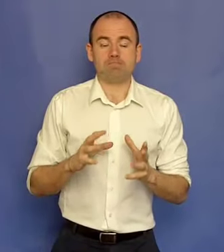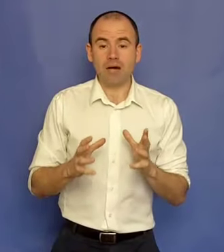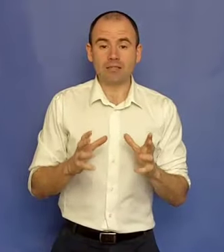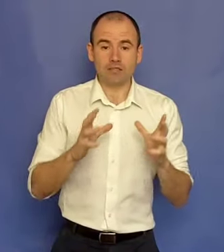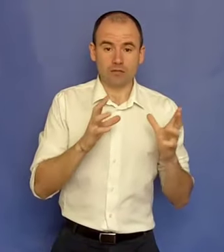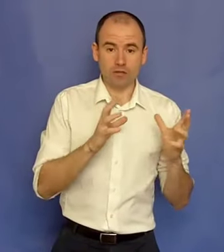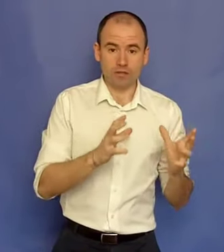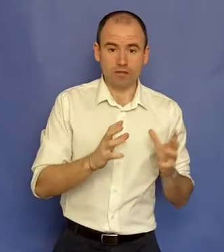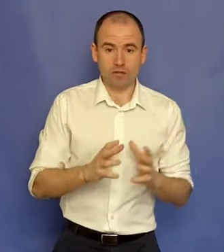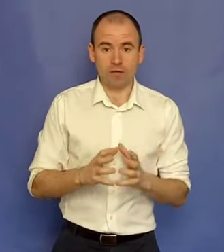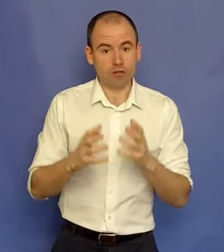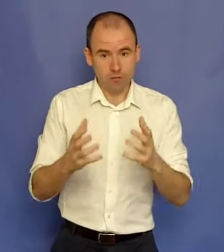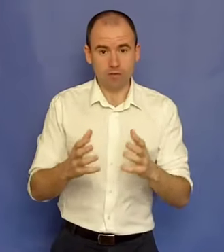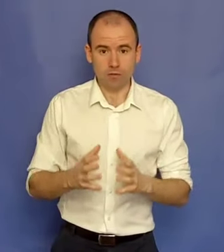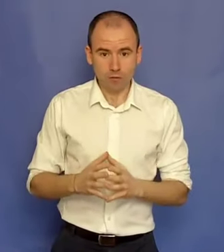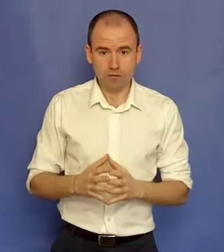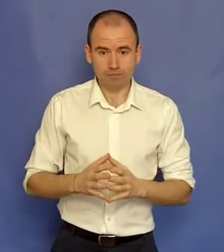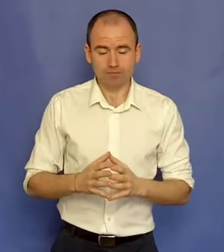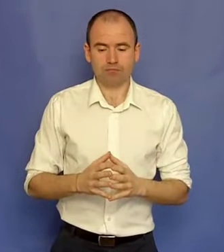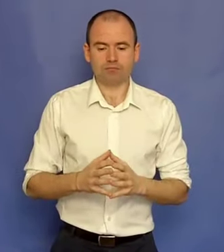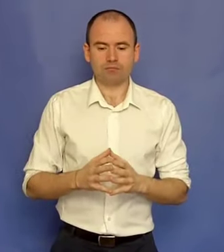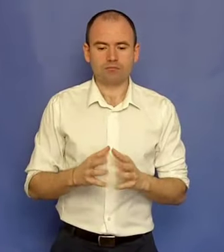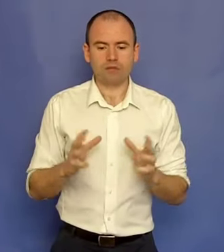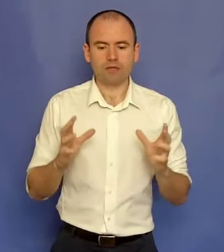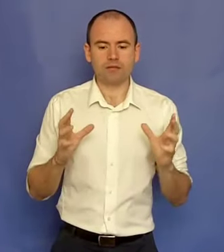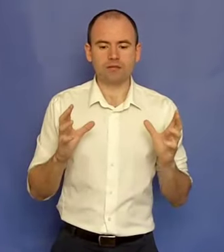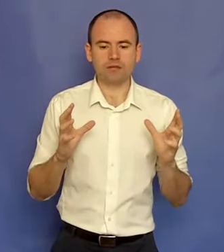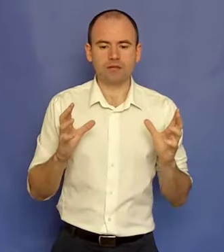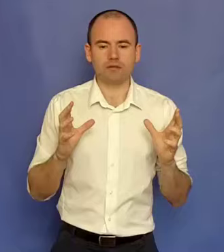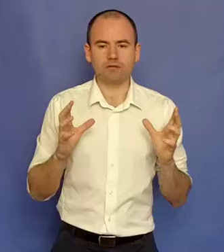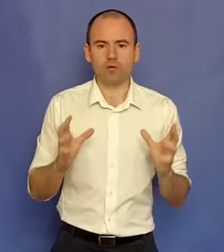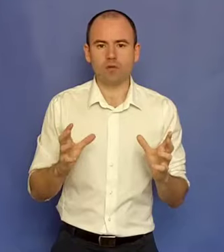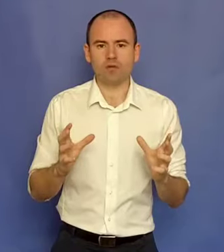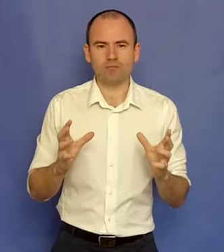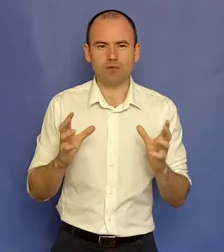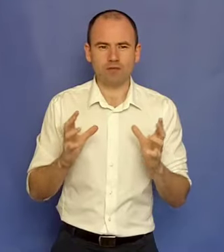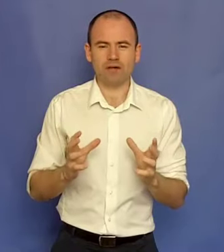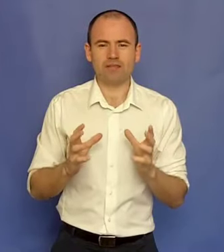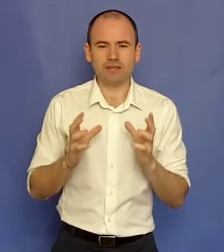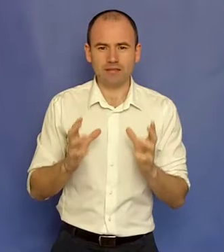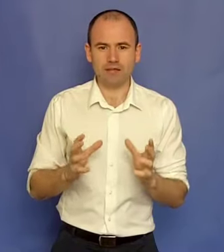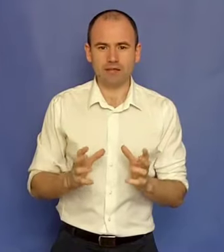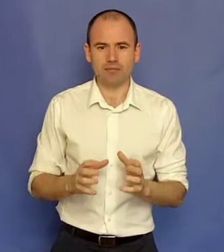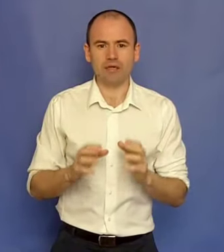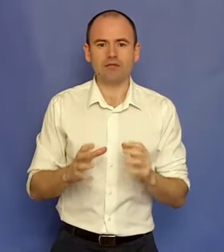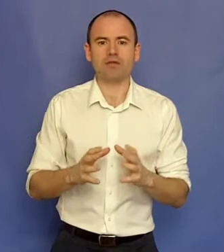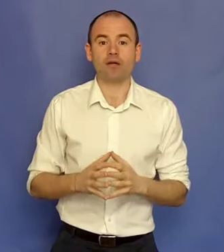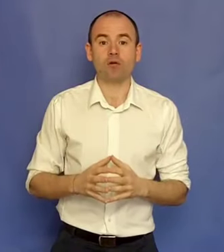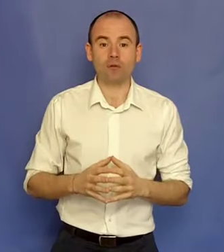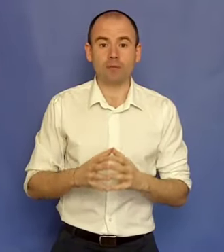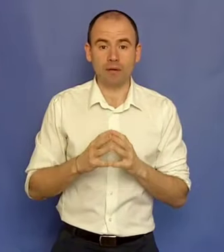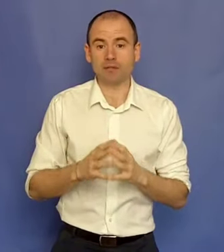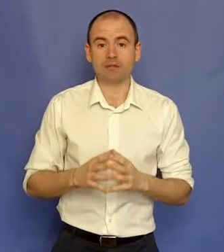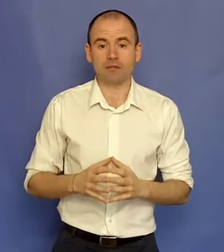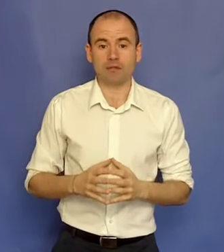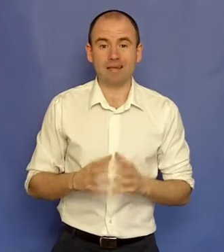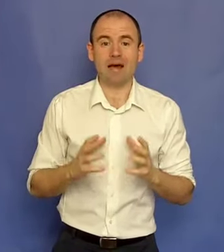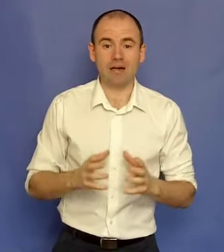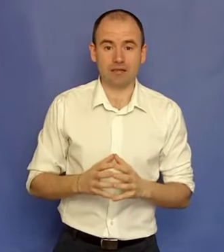Banii și sexualitatea, așa cum am spus, sunt două motivații interne pe care fiecare om de pe planeta asta le are,